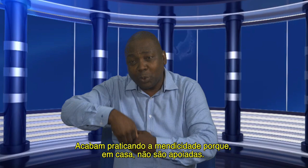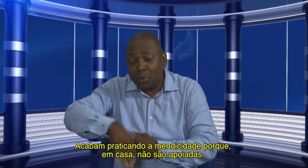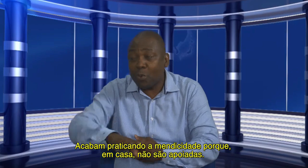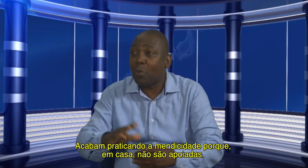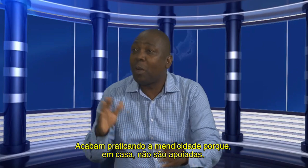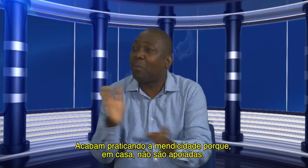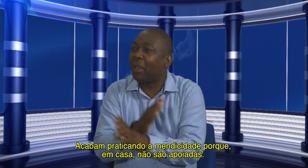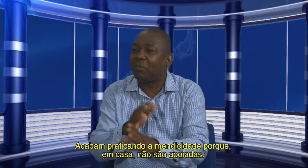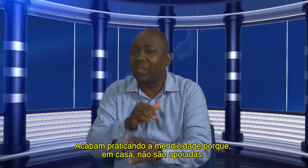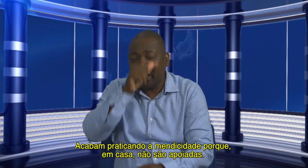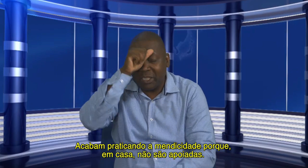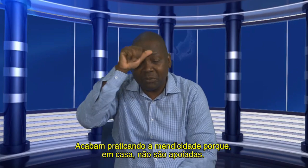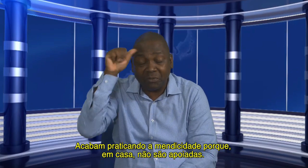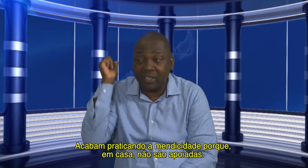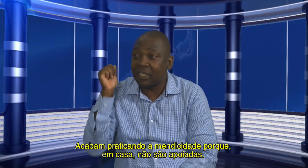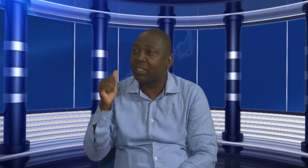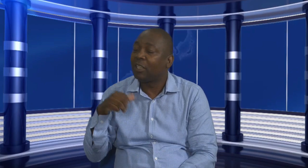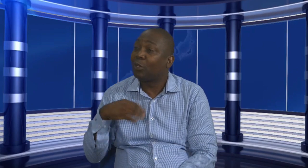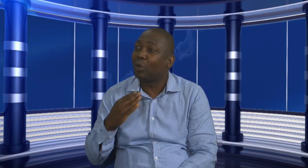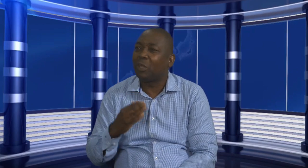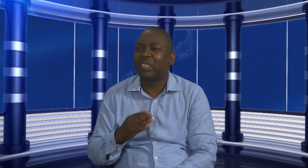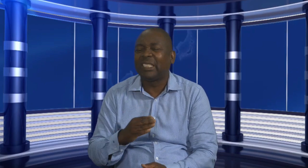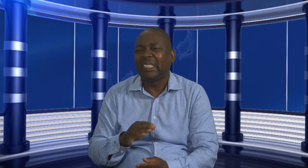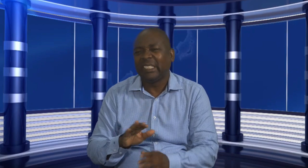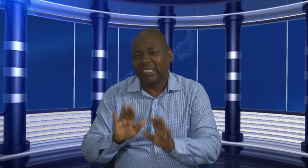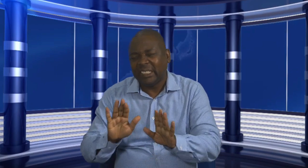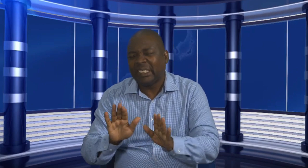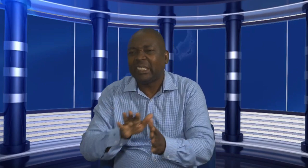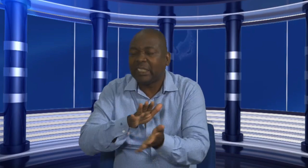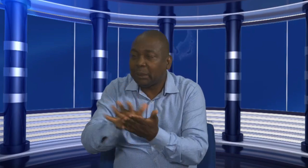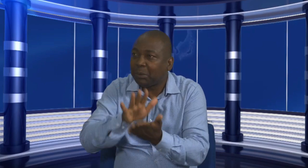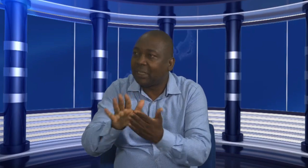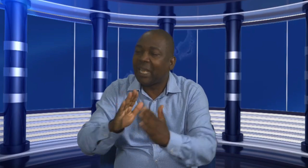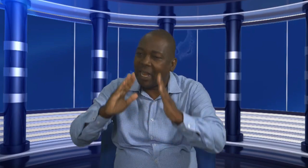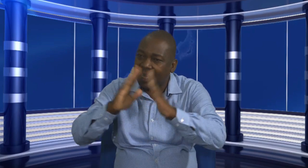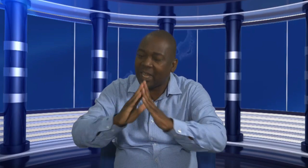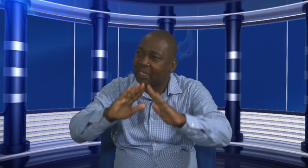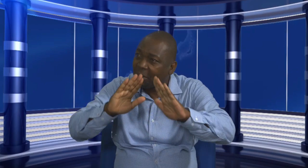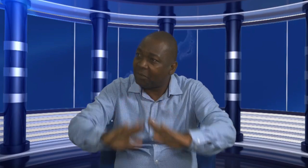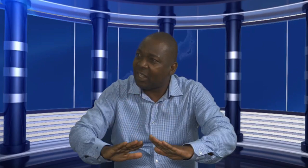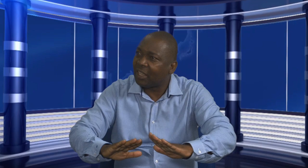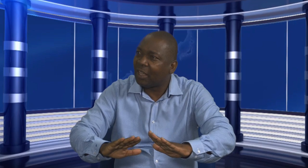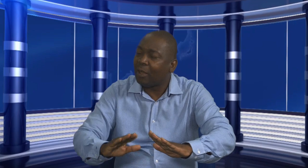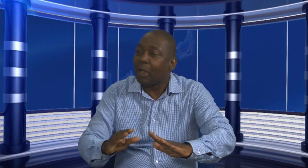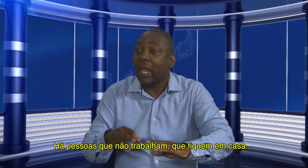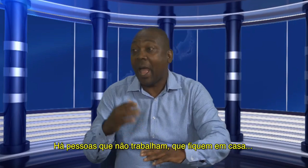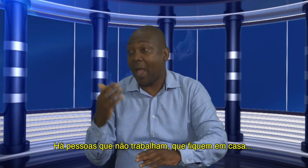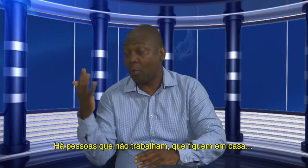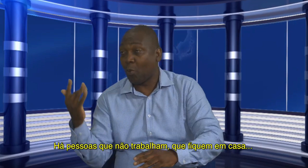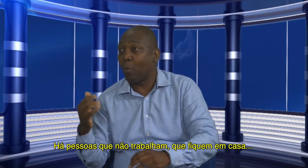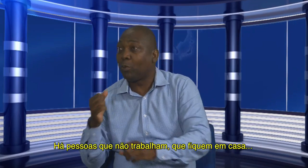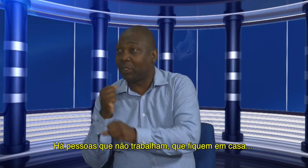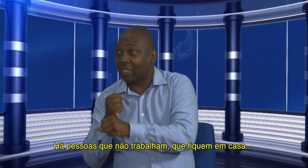são acolhados com as suas famílias. Então, não tenho sensibilidade às pessoas para ficarem em casa.